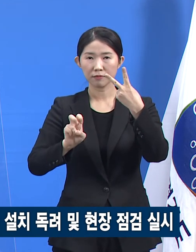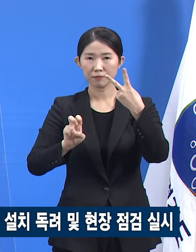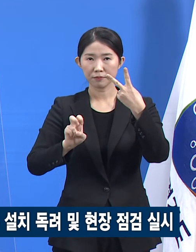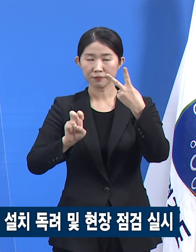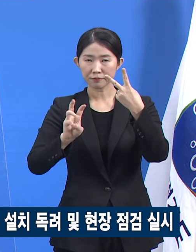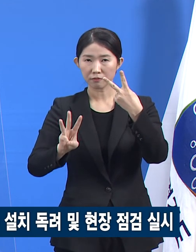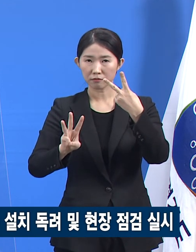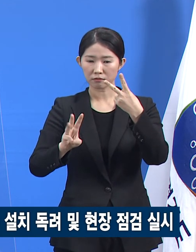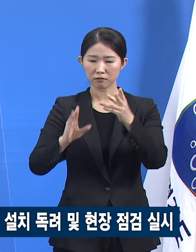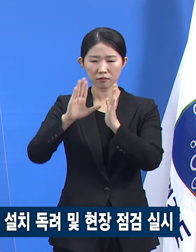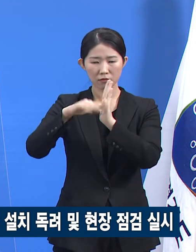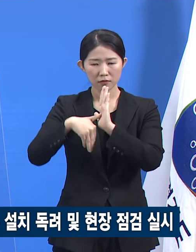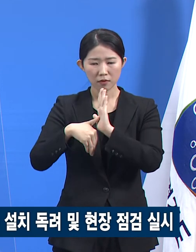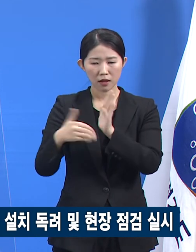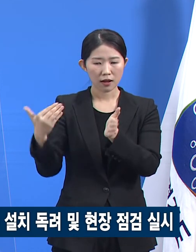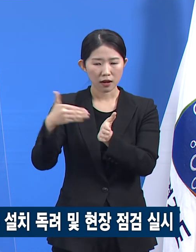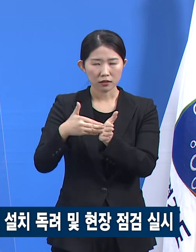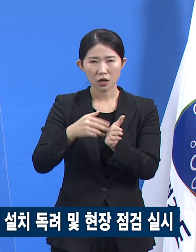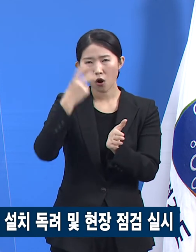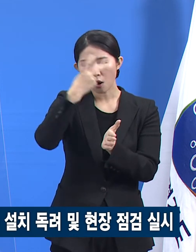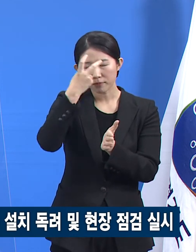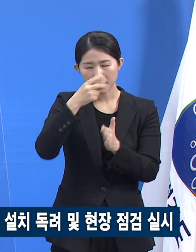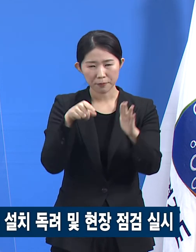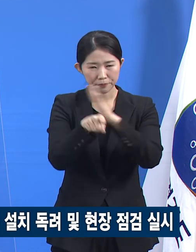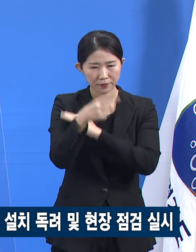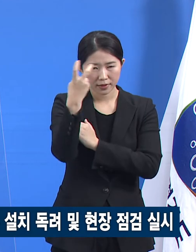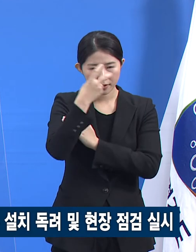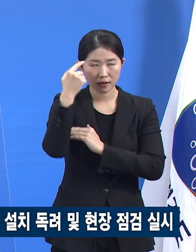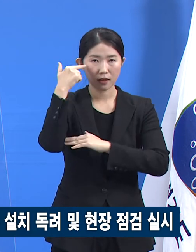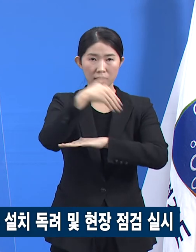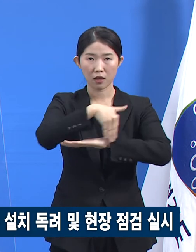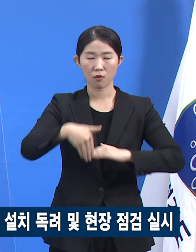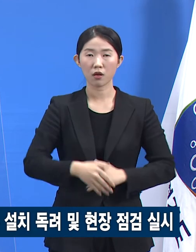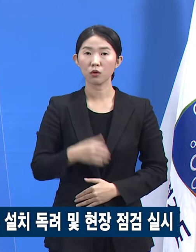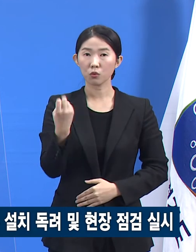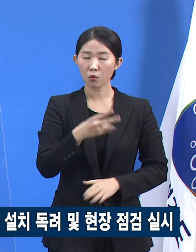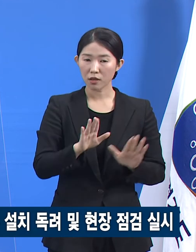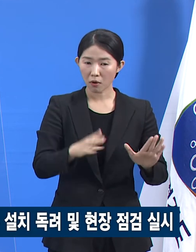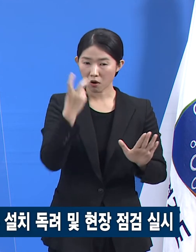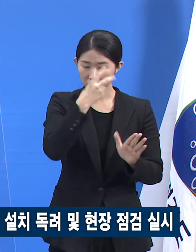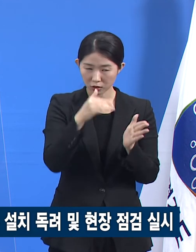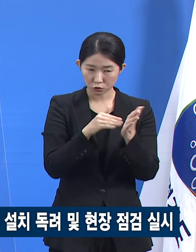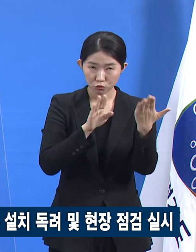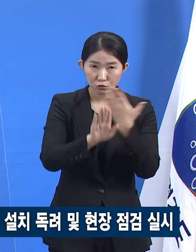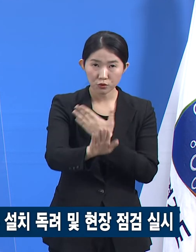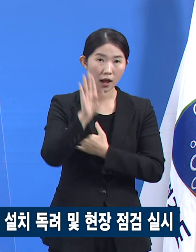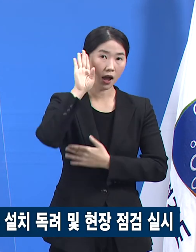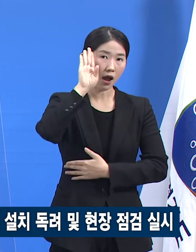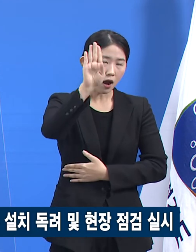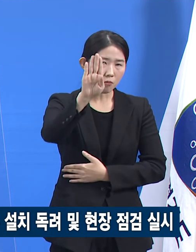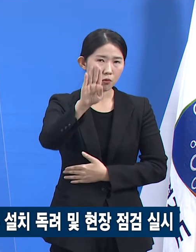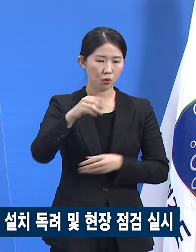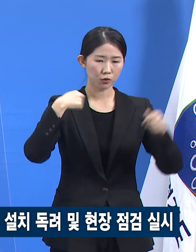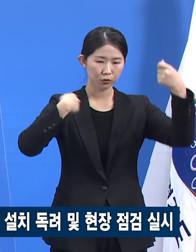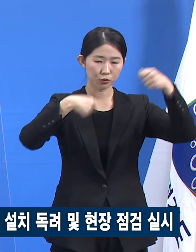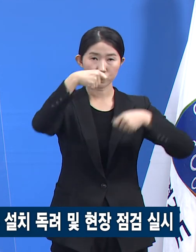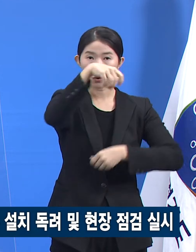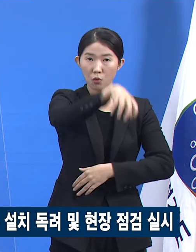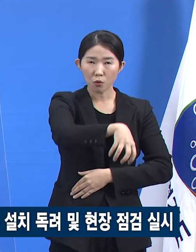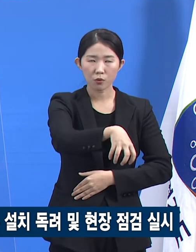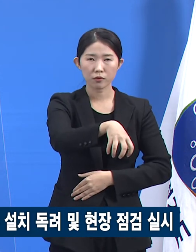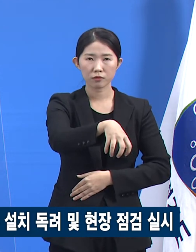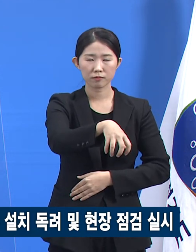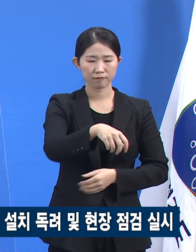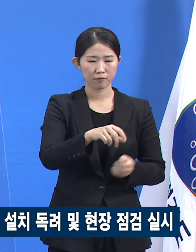점검합니다. 또한 이번 점검 이후에도 수시로 지도점검을 실시해 무도장을 중심으로 한 추가 확산